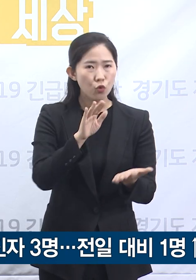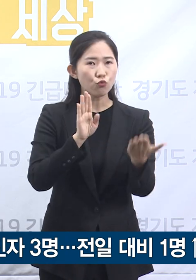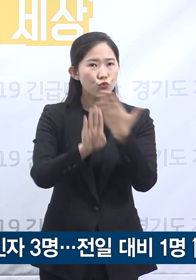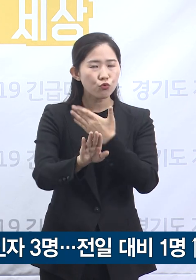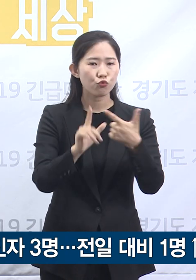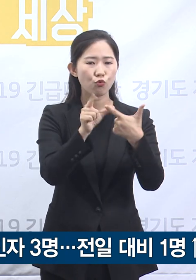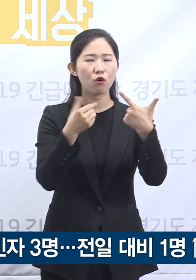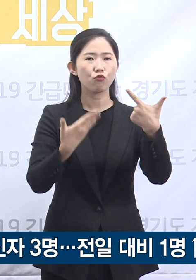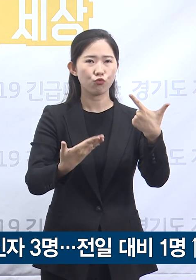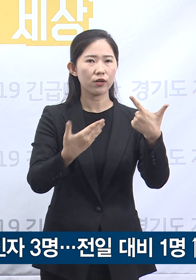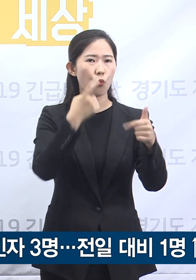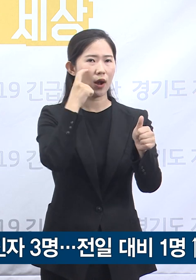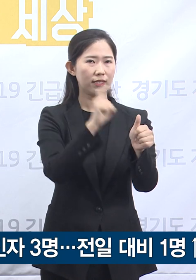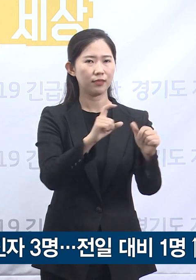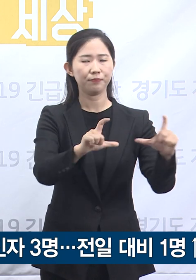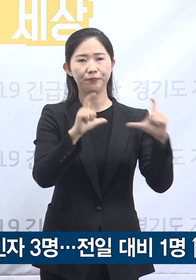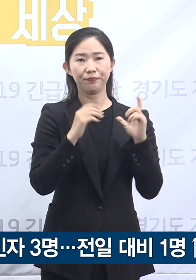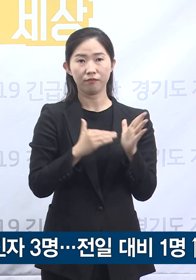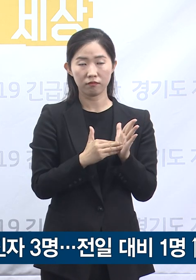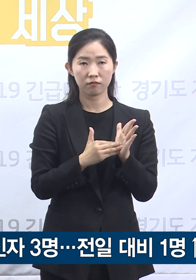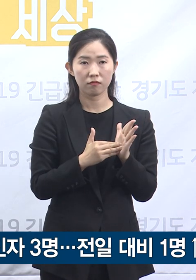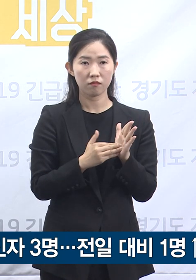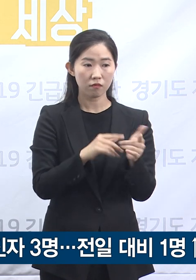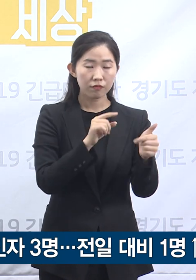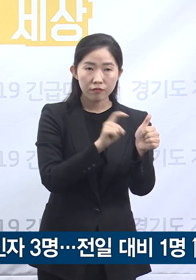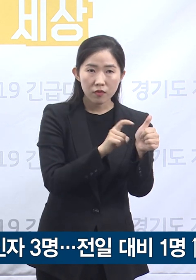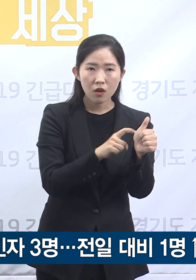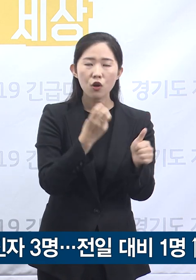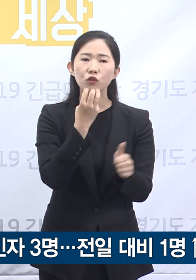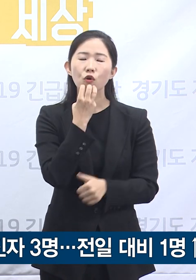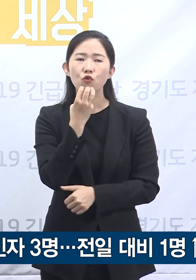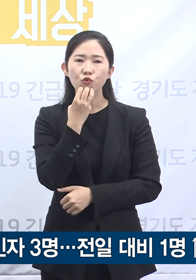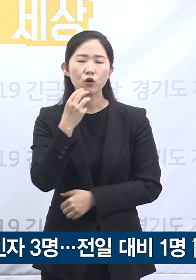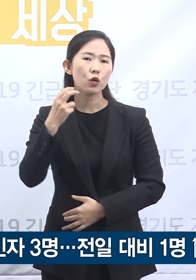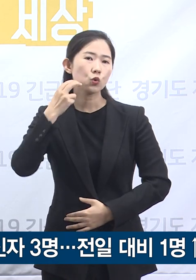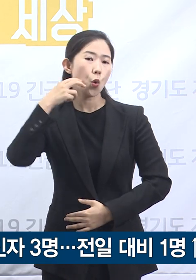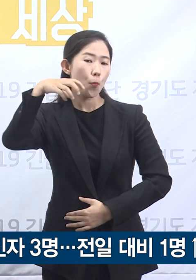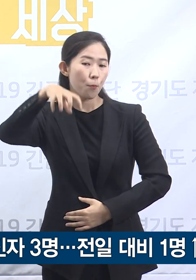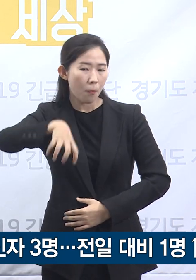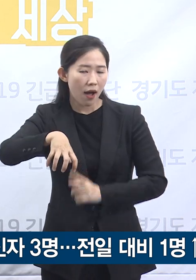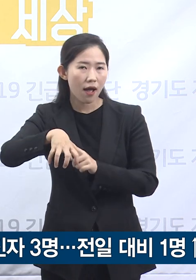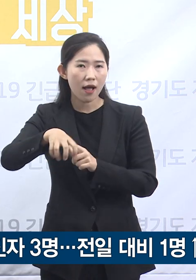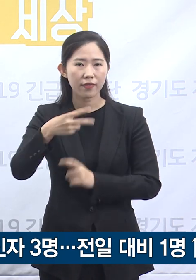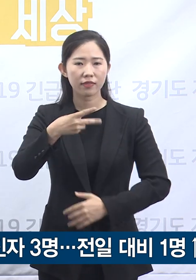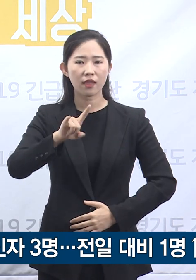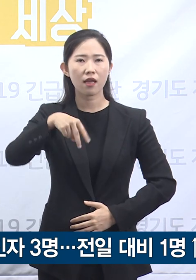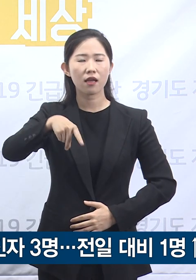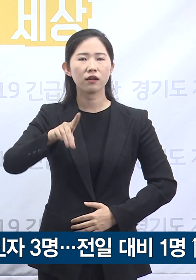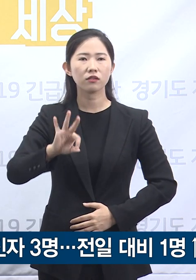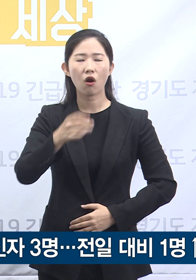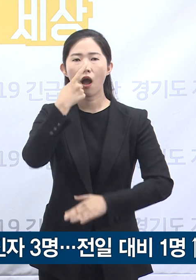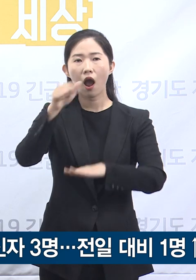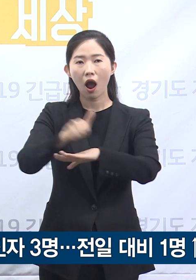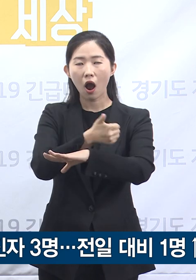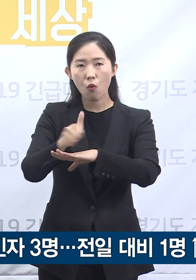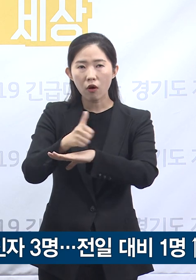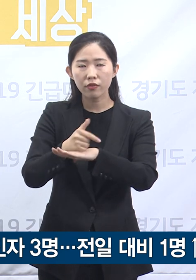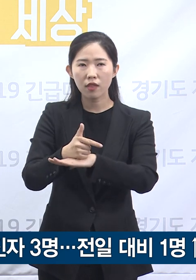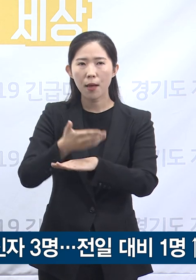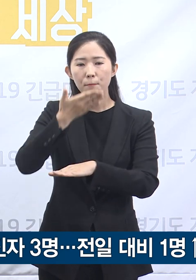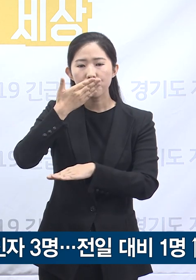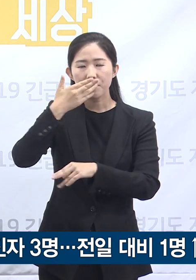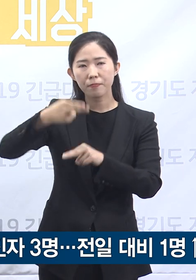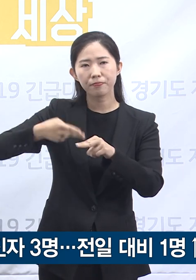받았습니다. 이 확진자는 서울 송파구의 대성학원 급식실 조리사로 확인되어 관할 보건소의 이동동선 등